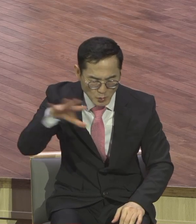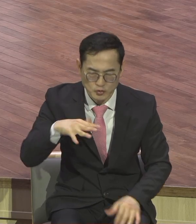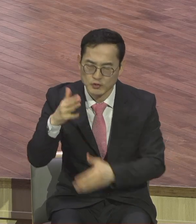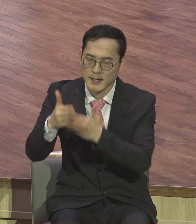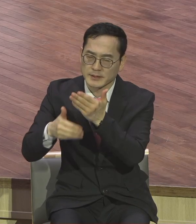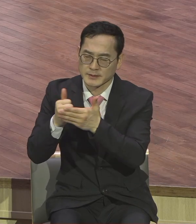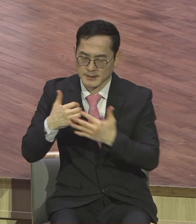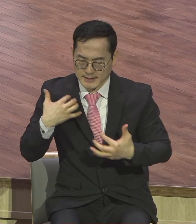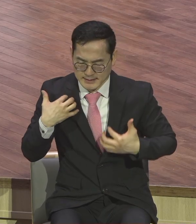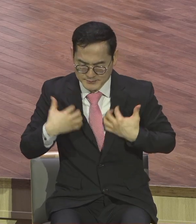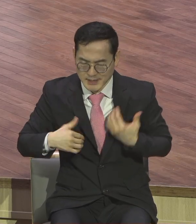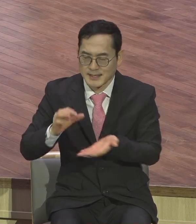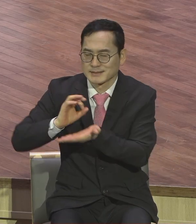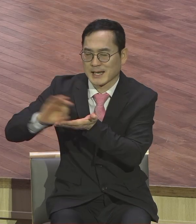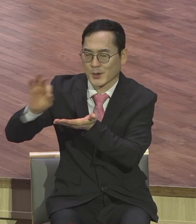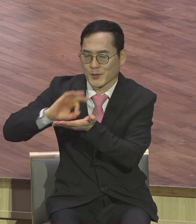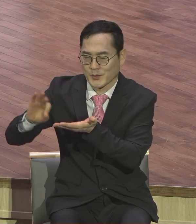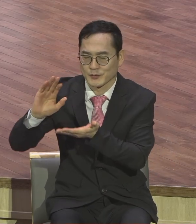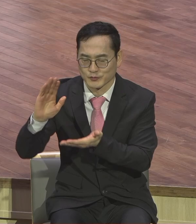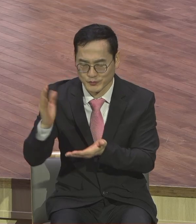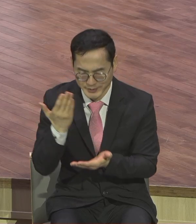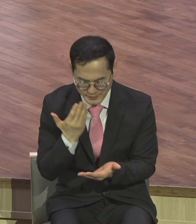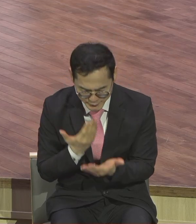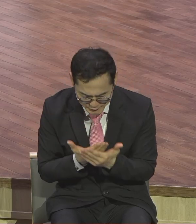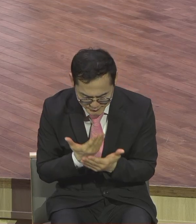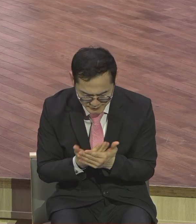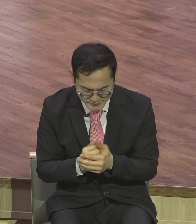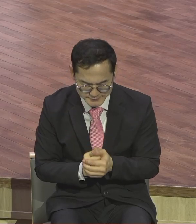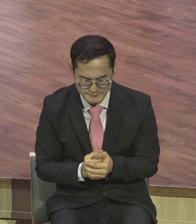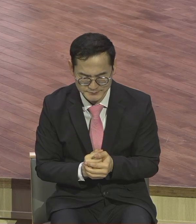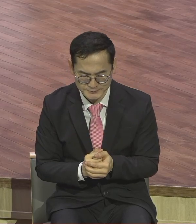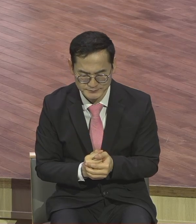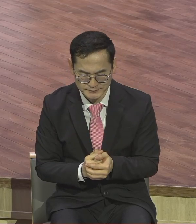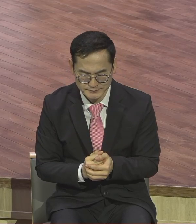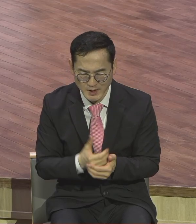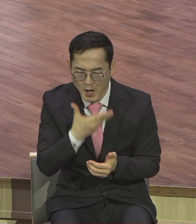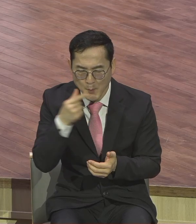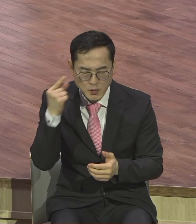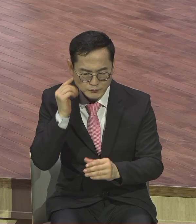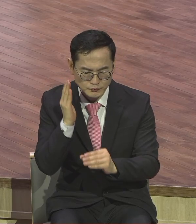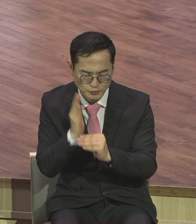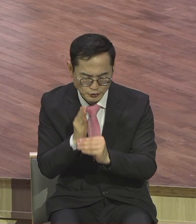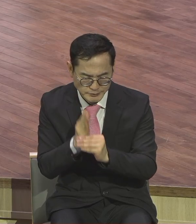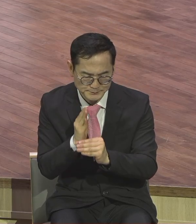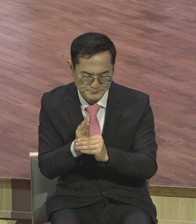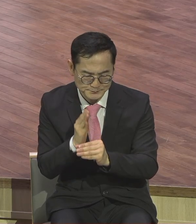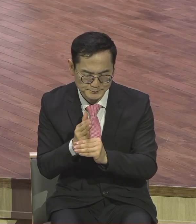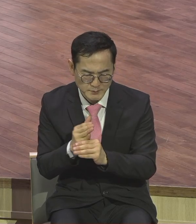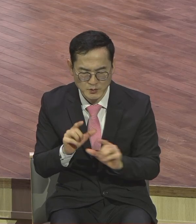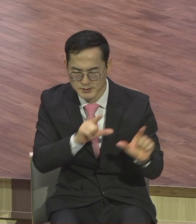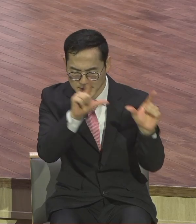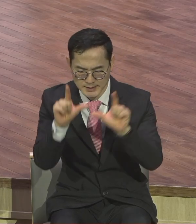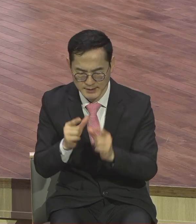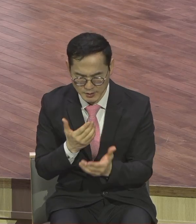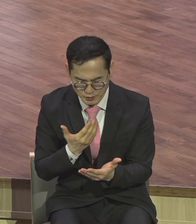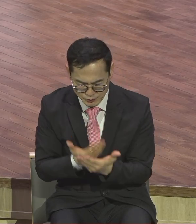가정들이 되게도와 주옵소서 그래서 복음의 맹문 가문이 되게도와 주옵소서 날마다